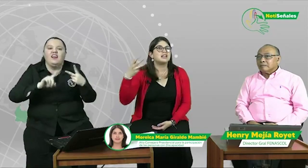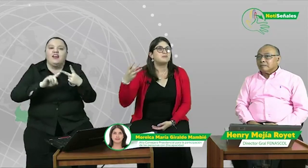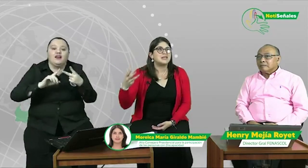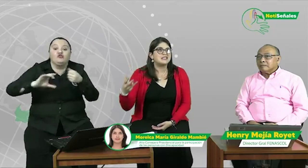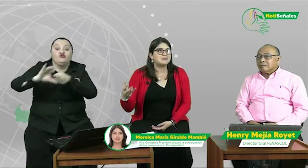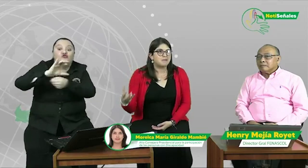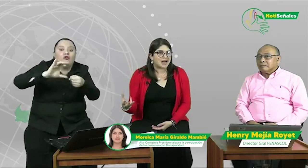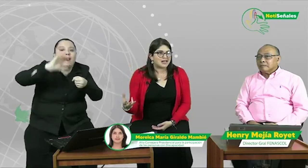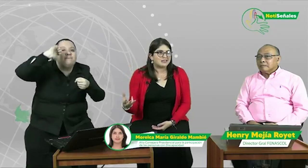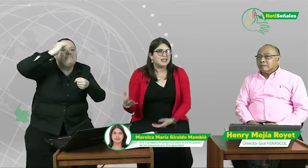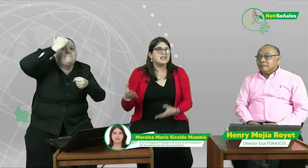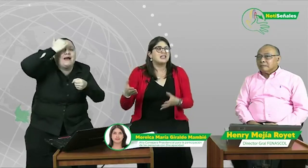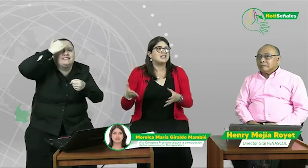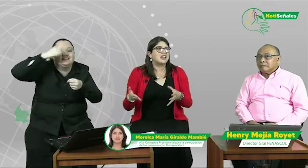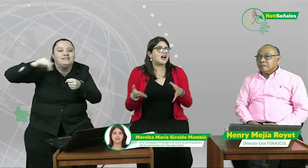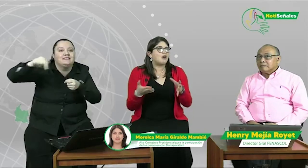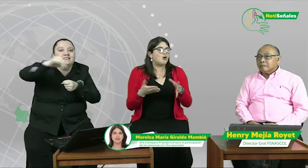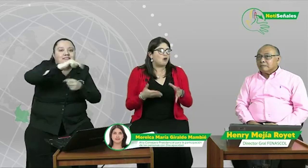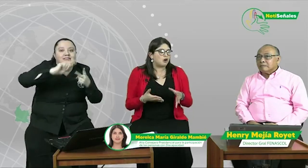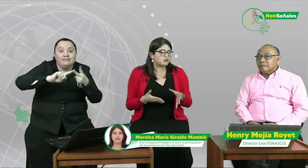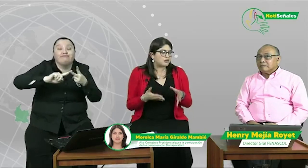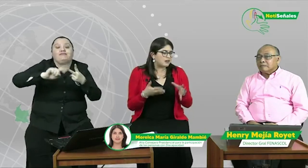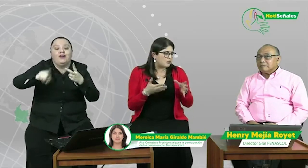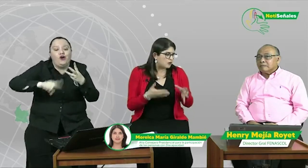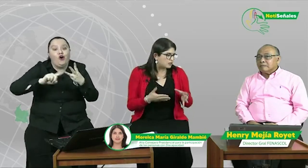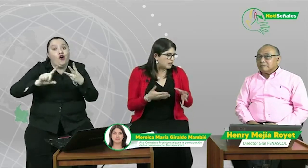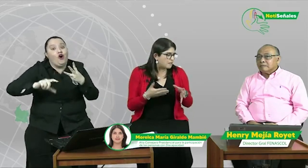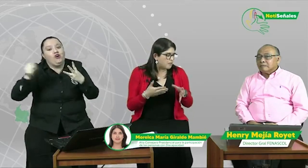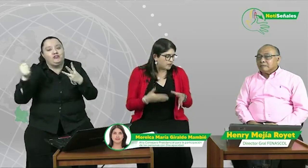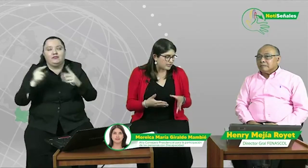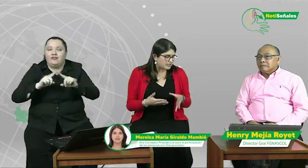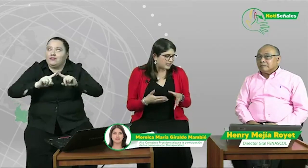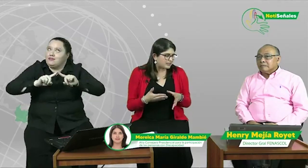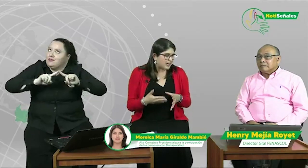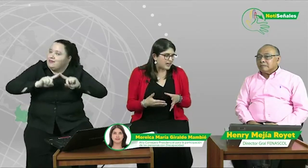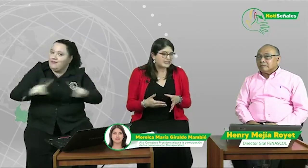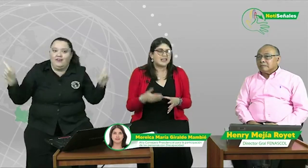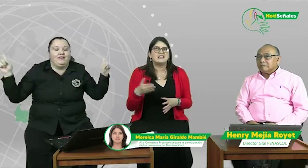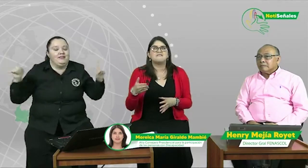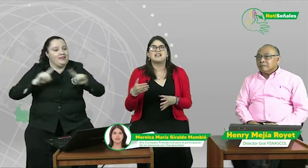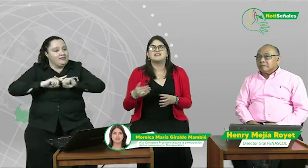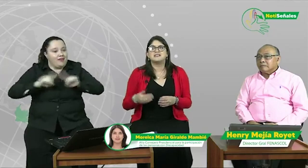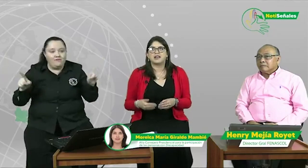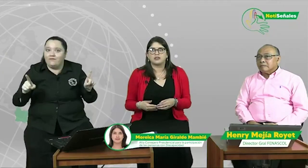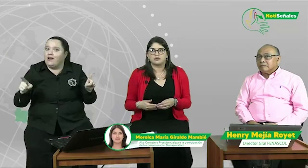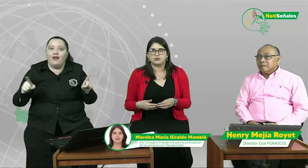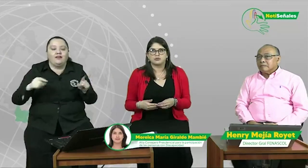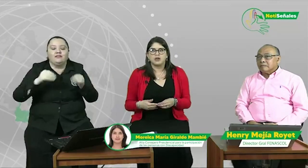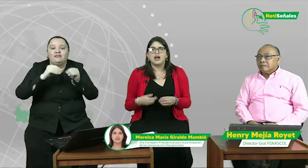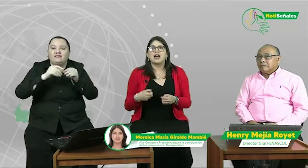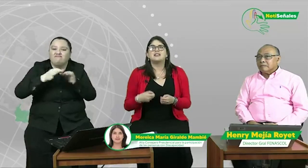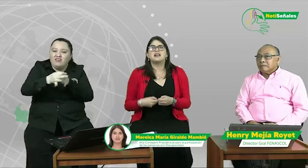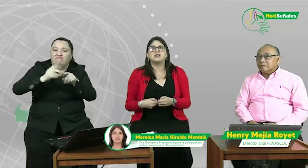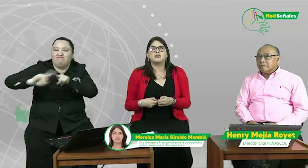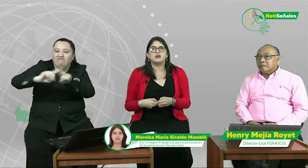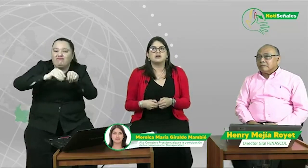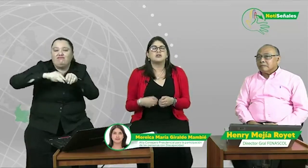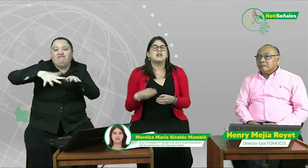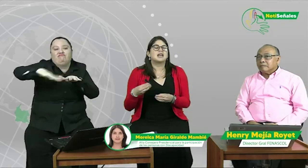principales, y ya otra cosa muy distinta es en diferentes territorios. Hay territorios que le